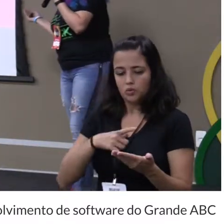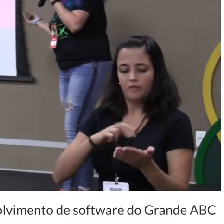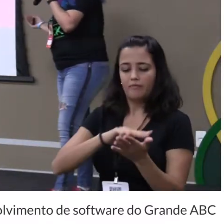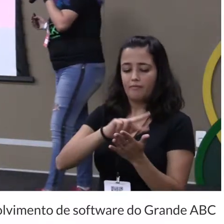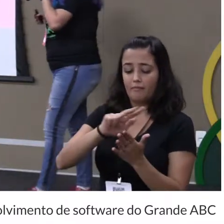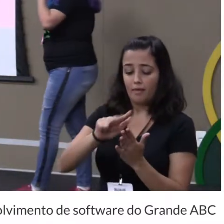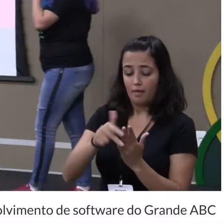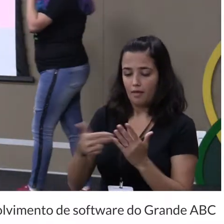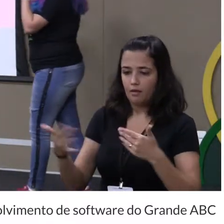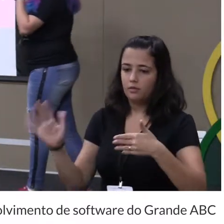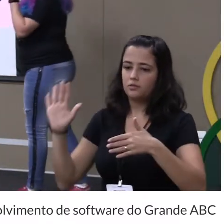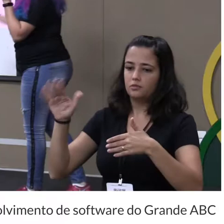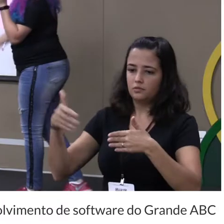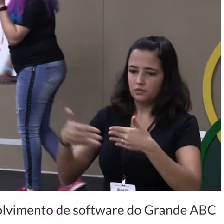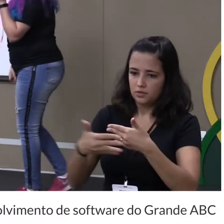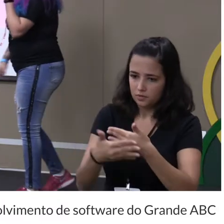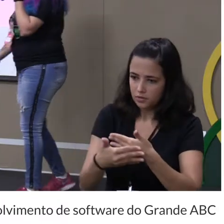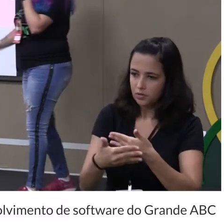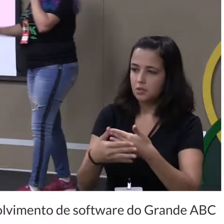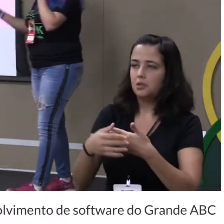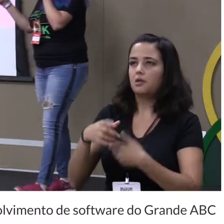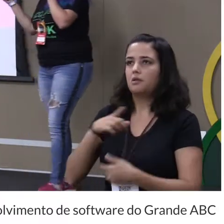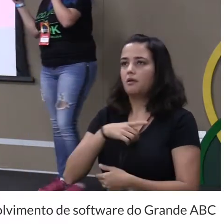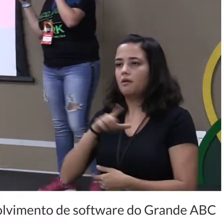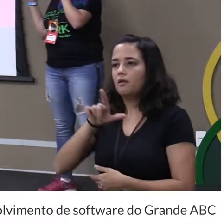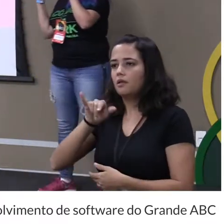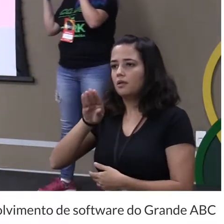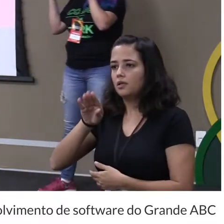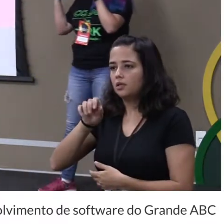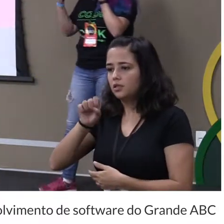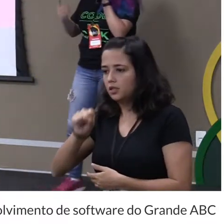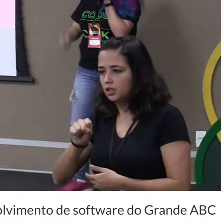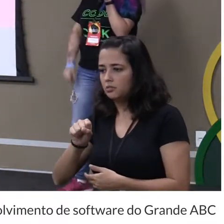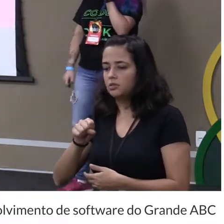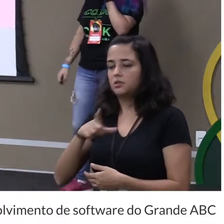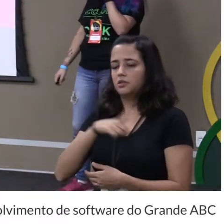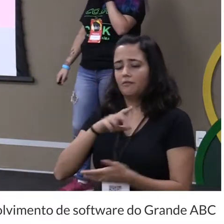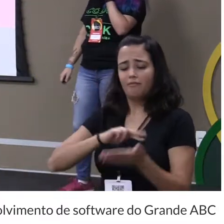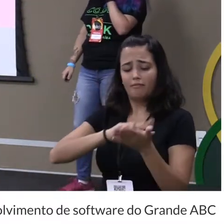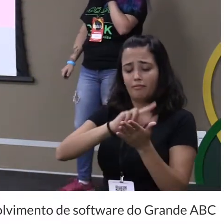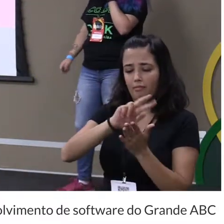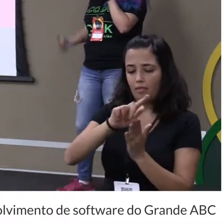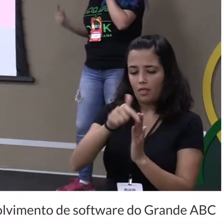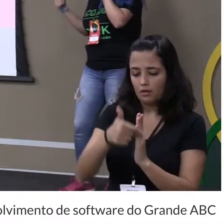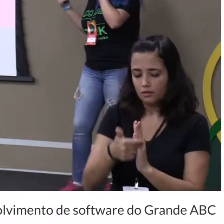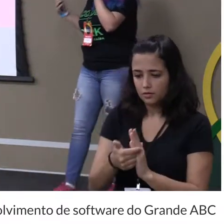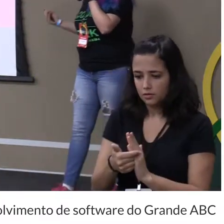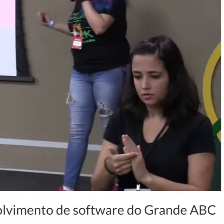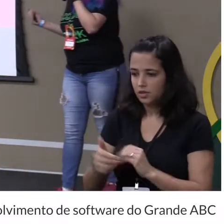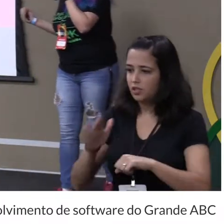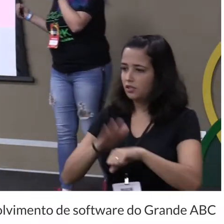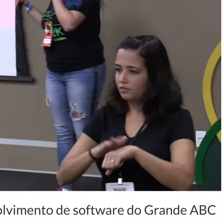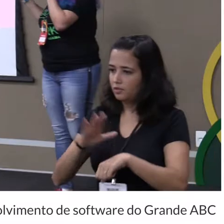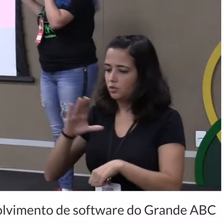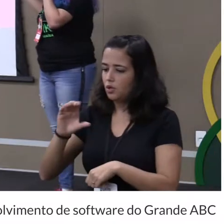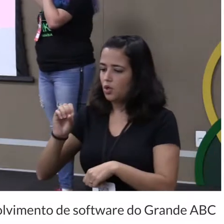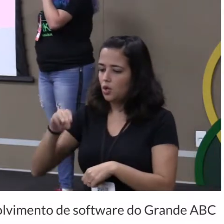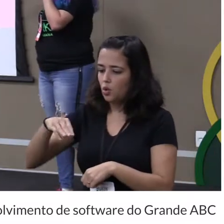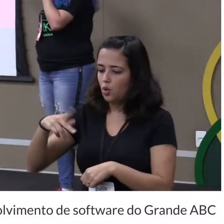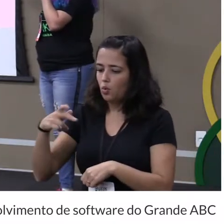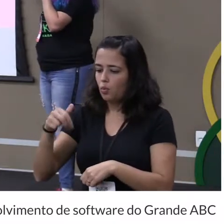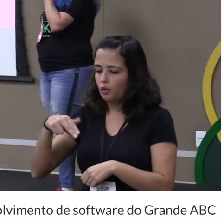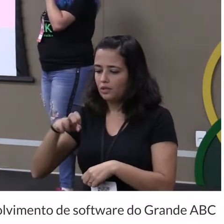frameworks tem várias Libs todas baseadas em componentes eu faço meus componentes